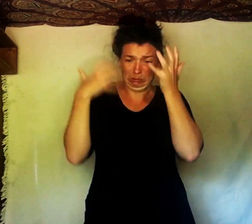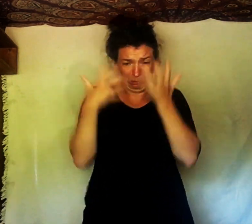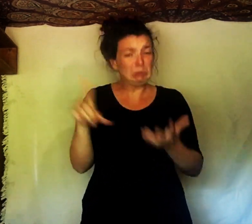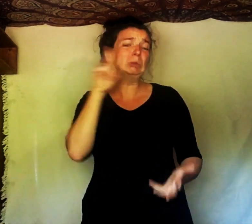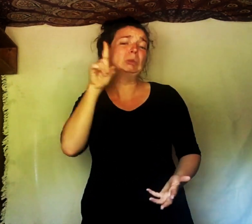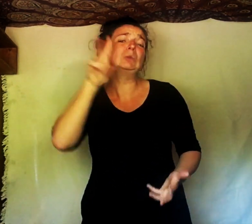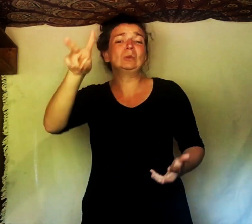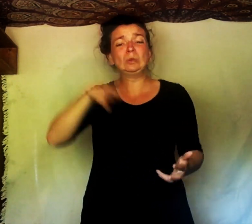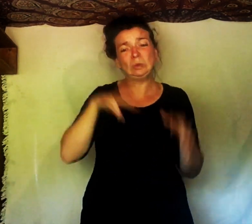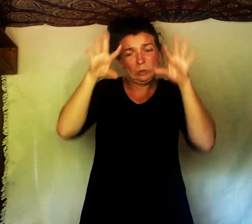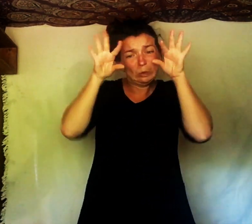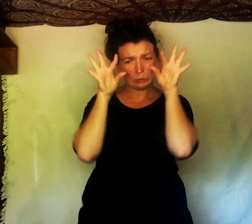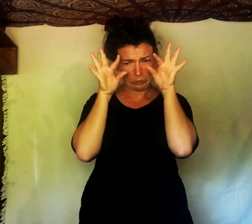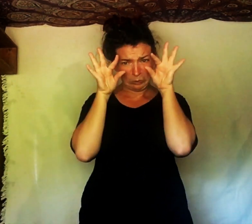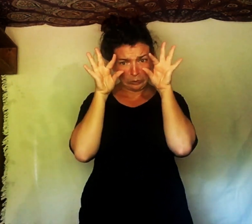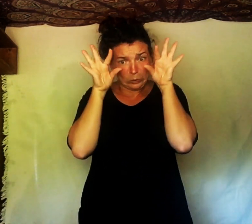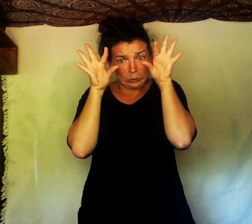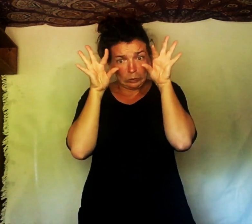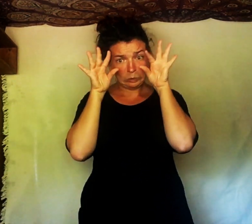« Je veux ma maman ! » dit Lou.